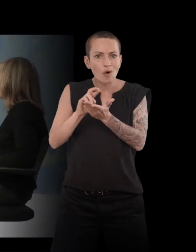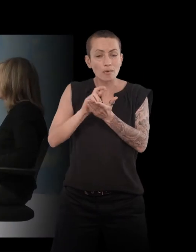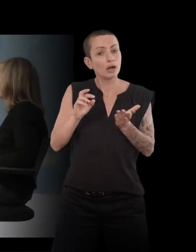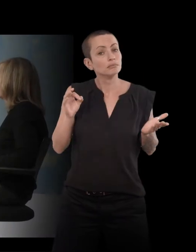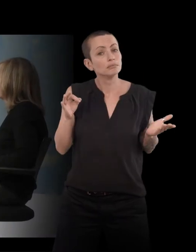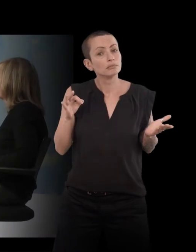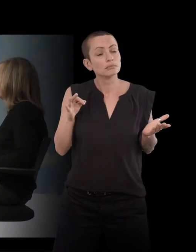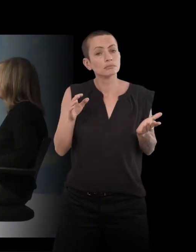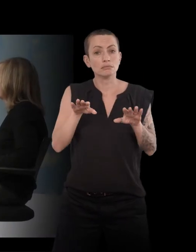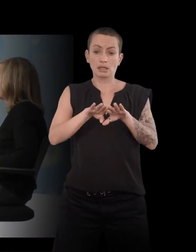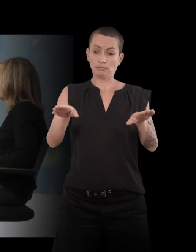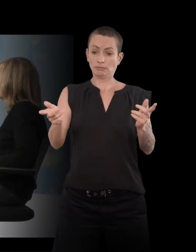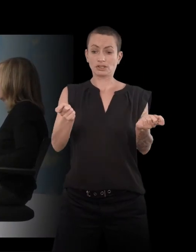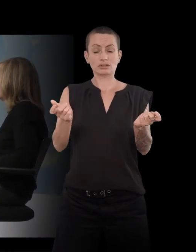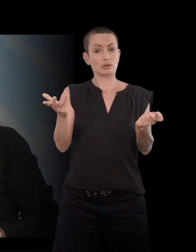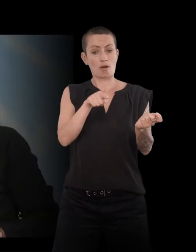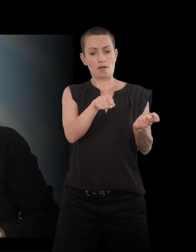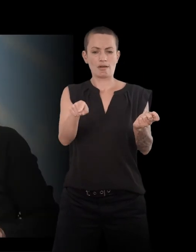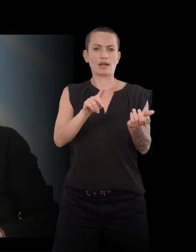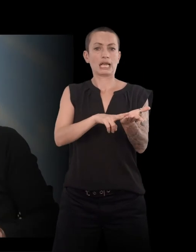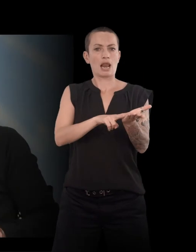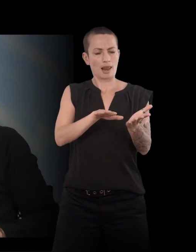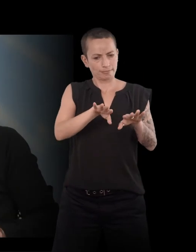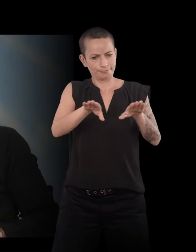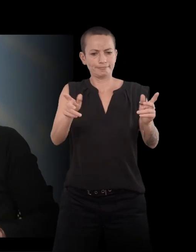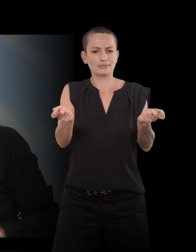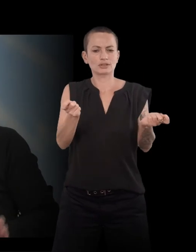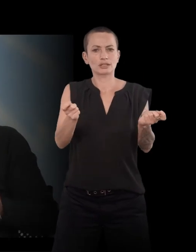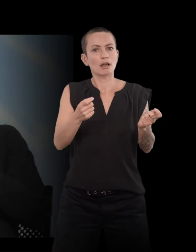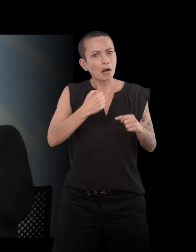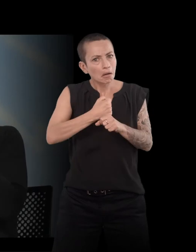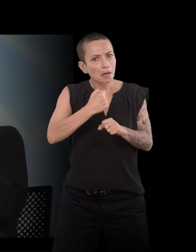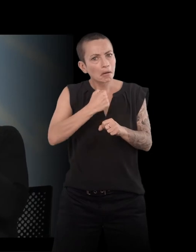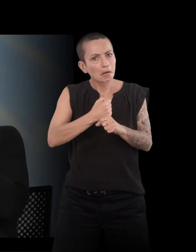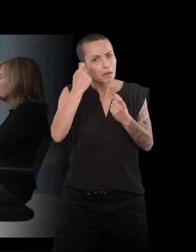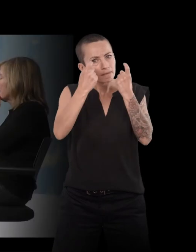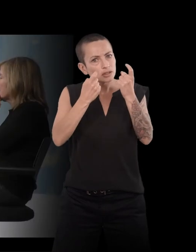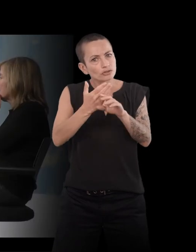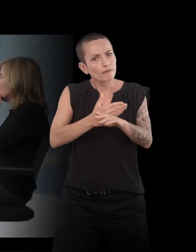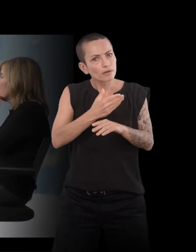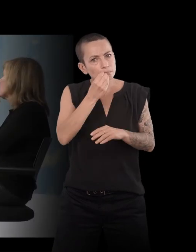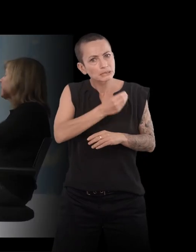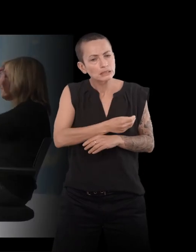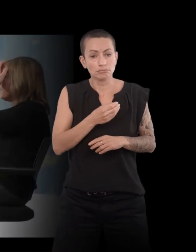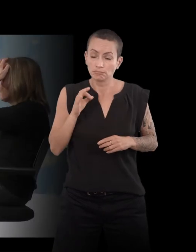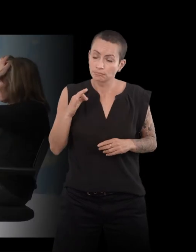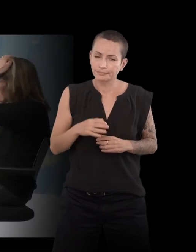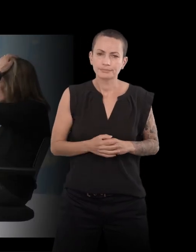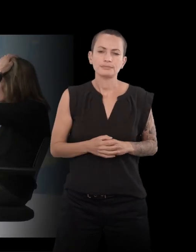– Oui, mise en scène du réel, mais très travaillée, quoi. – Oui. – Et vous consacrez quelques pages à Paolo